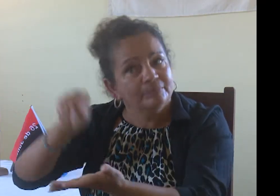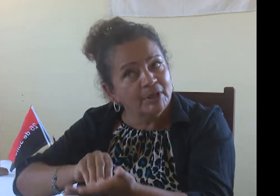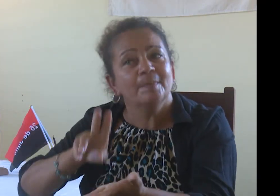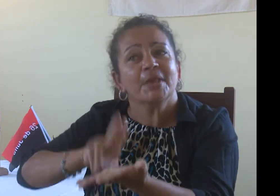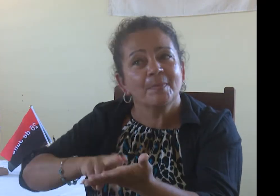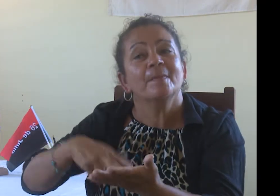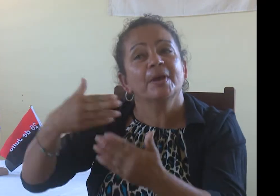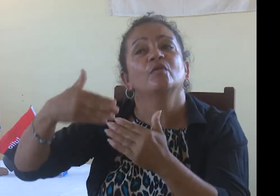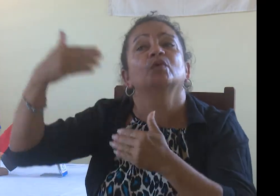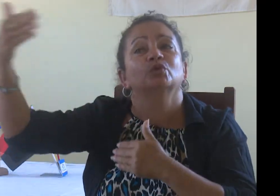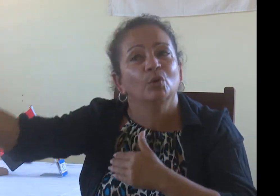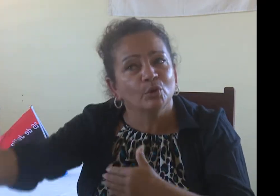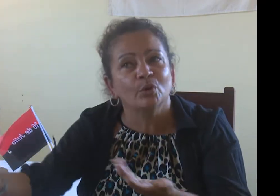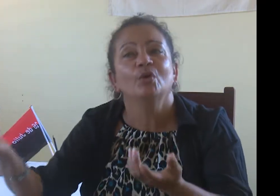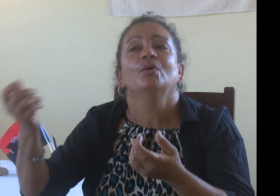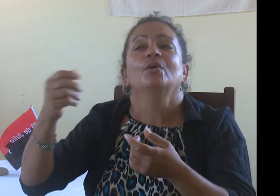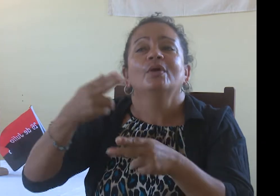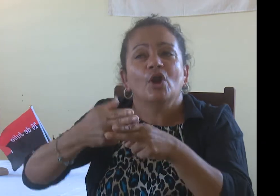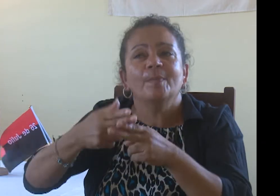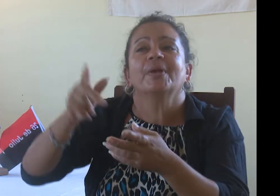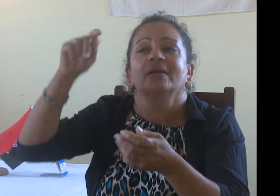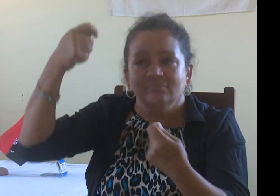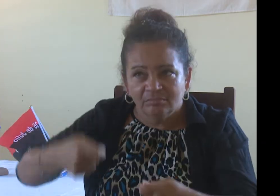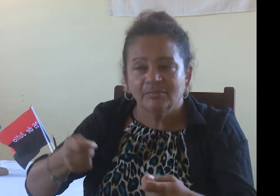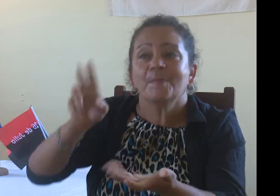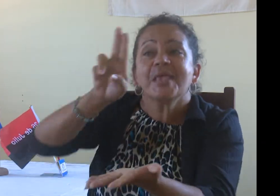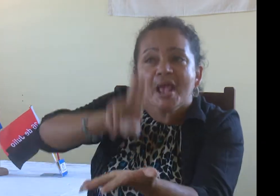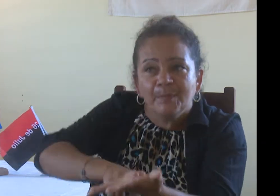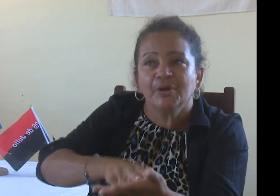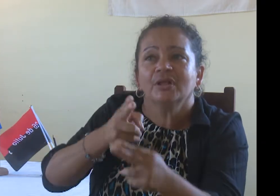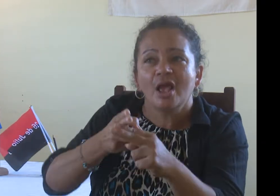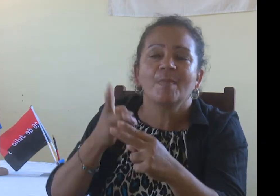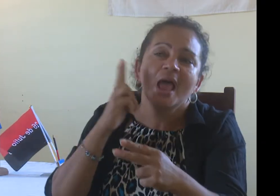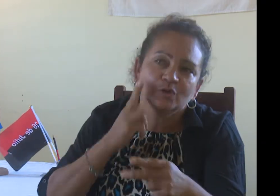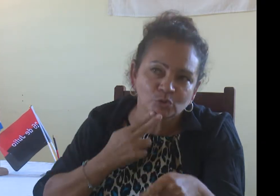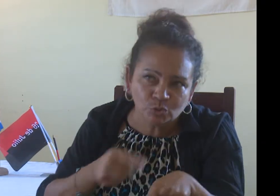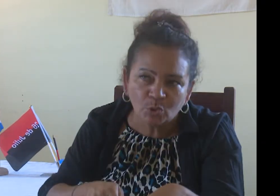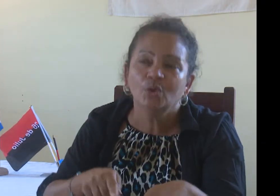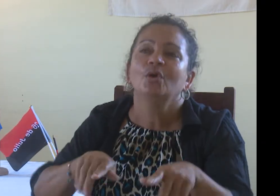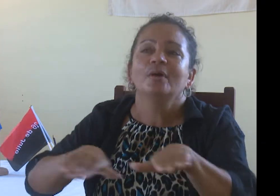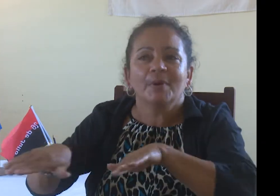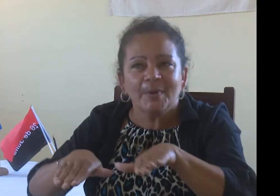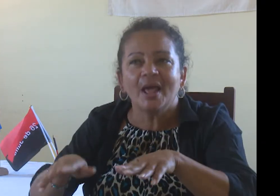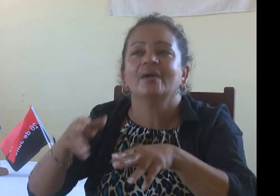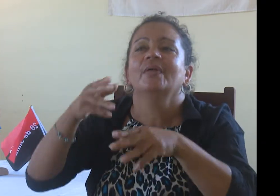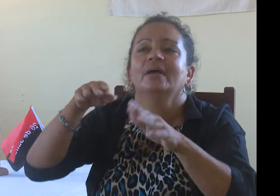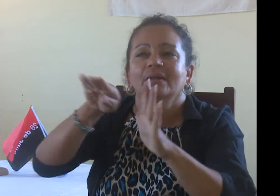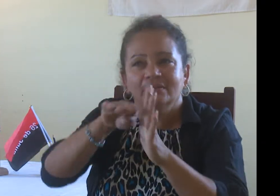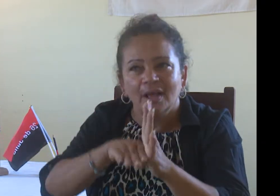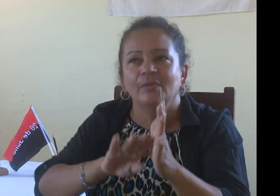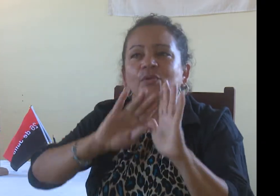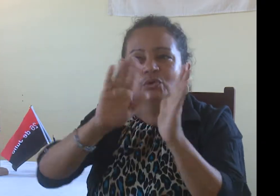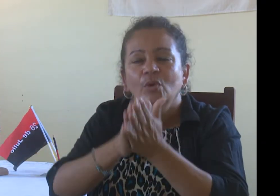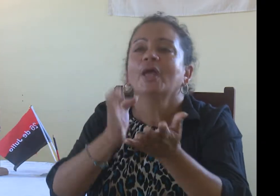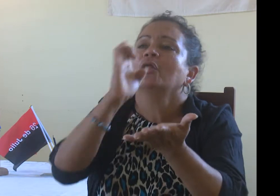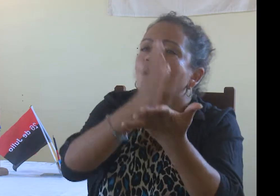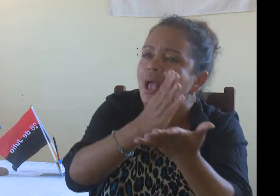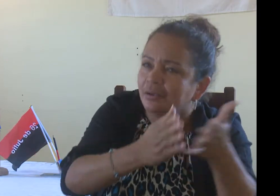sean miembros de nuestra asociación. Nosotros llamamos a estas familias que por favor se acerquen a